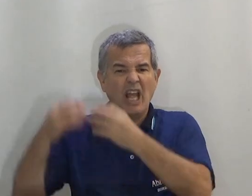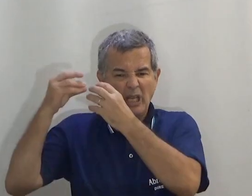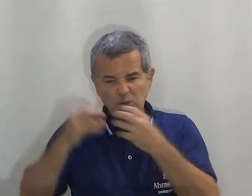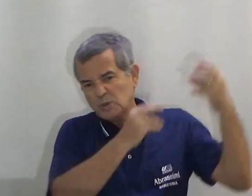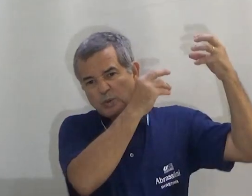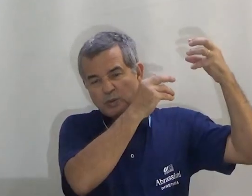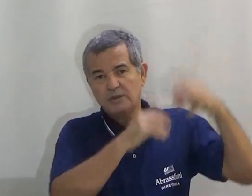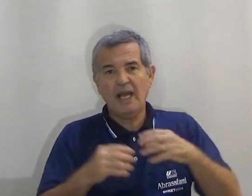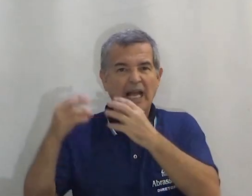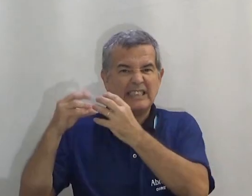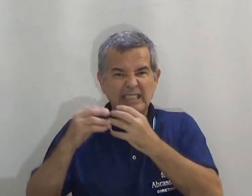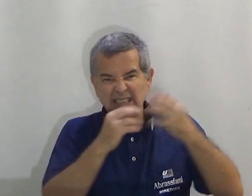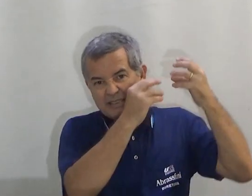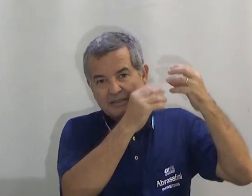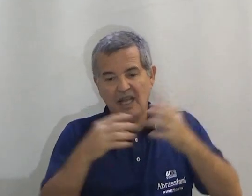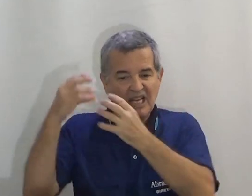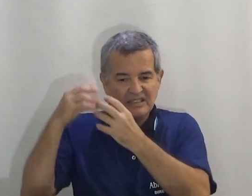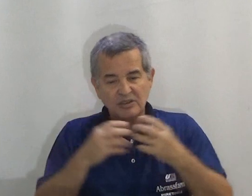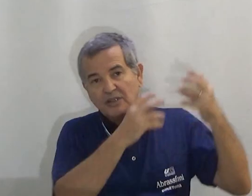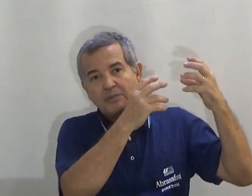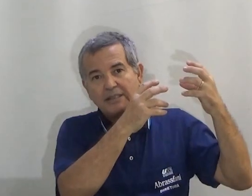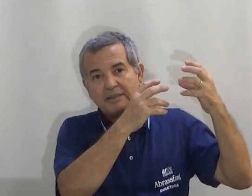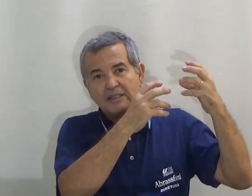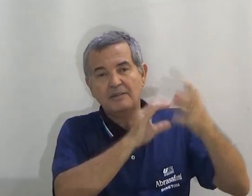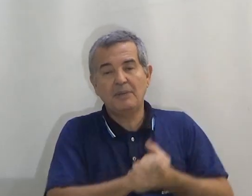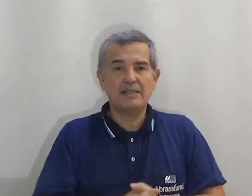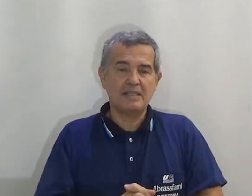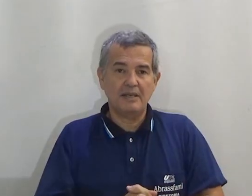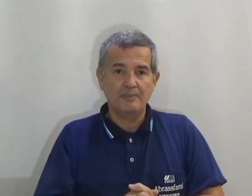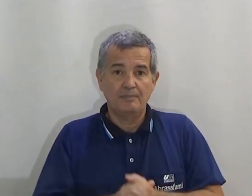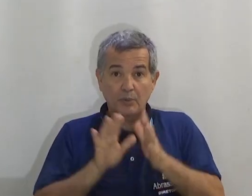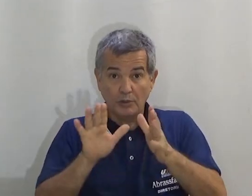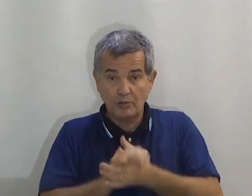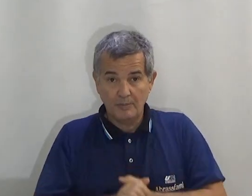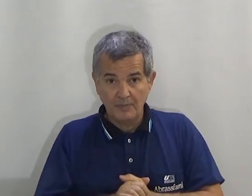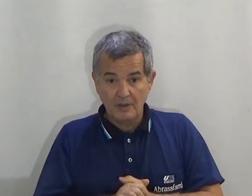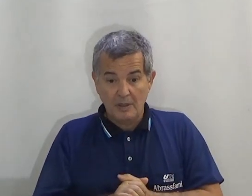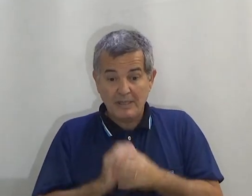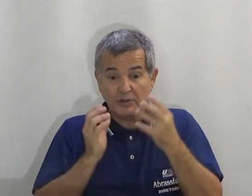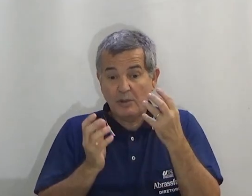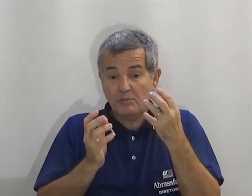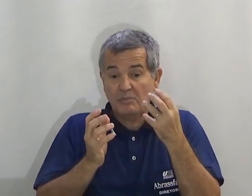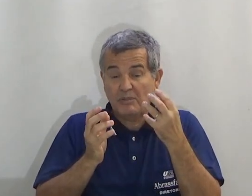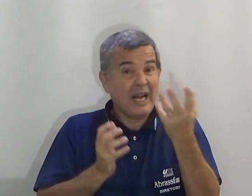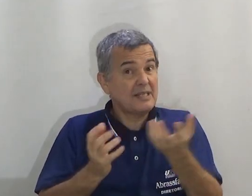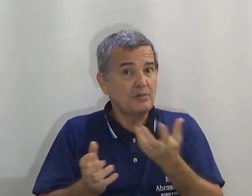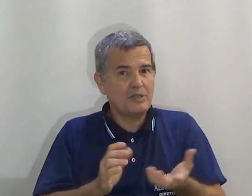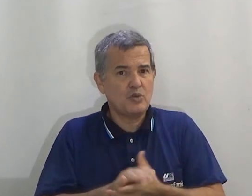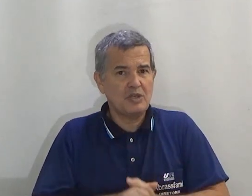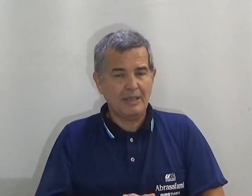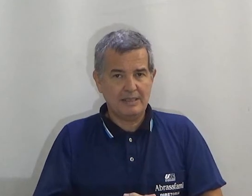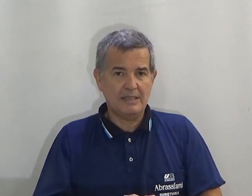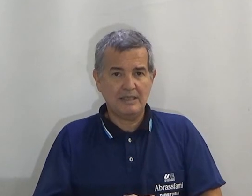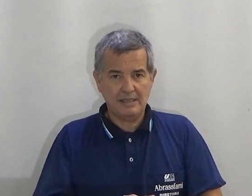faz. Viu. Né? Sinal de melancia. Pronto. Mas eu tenho três